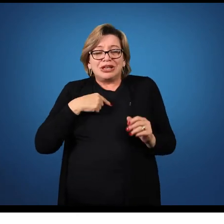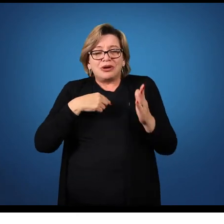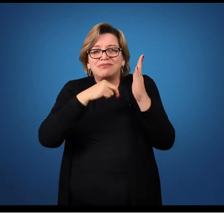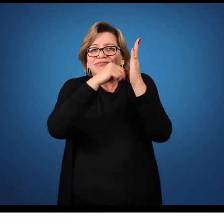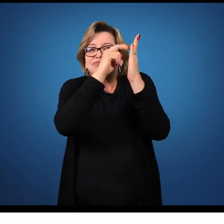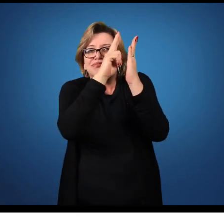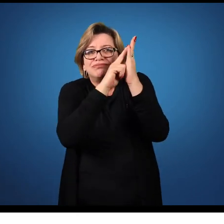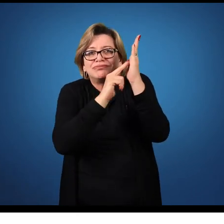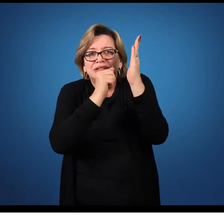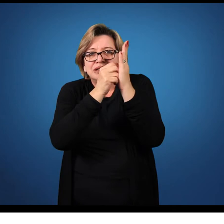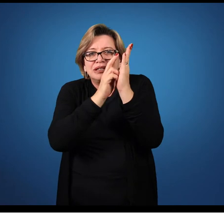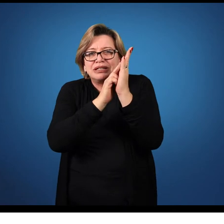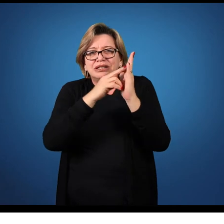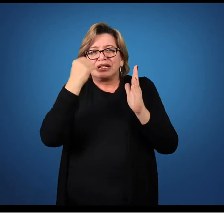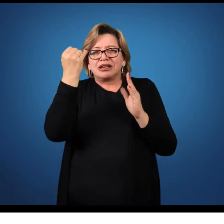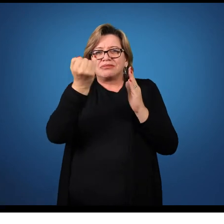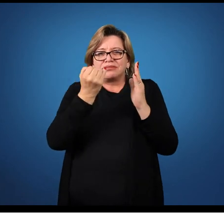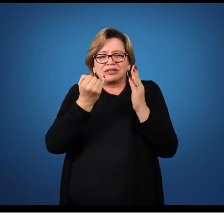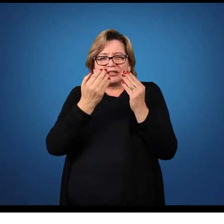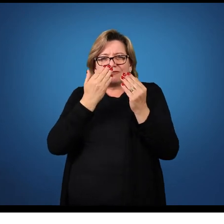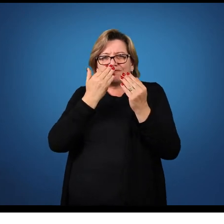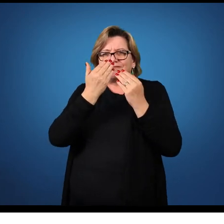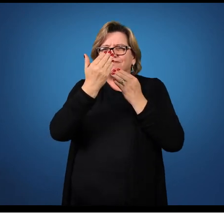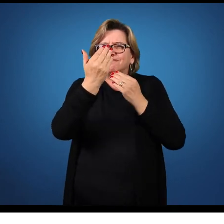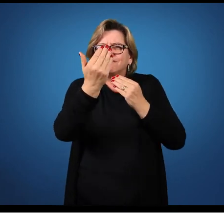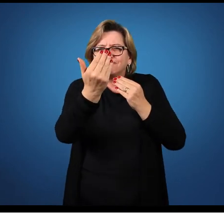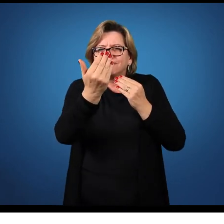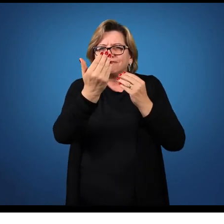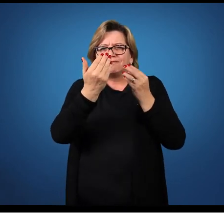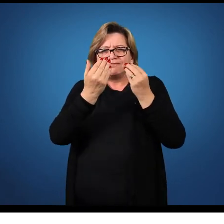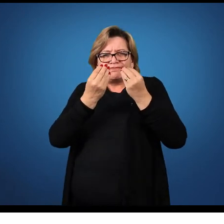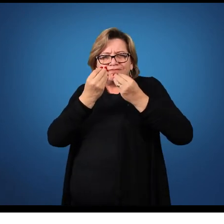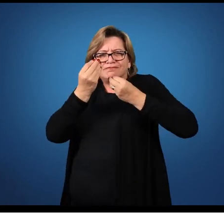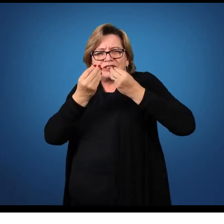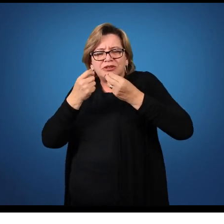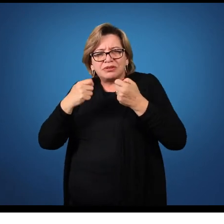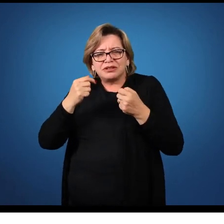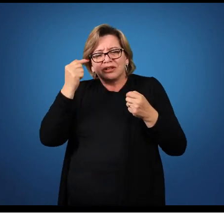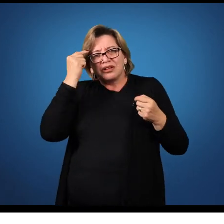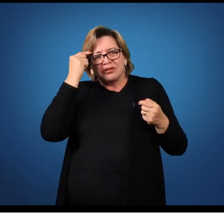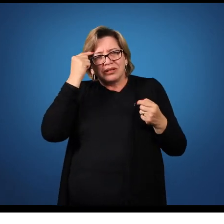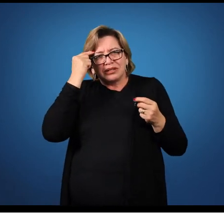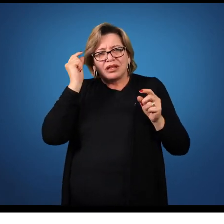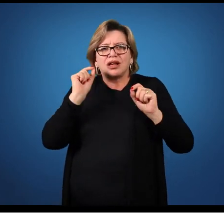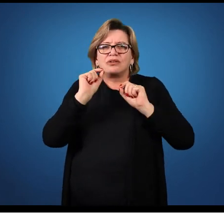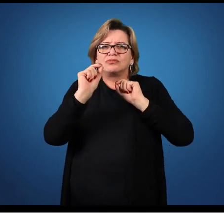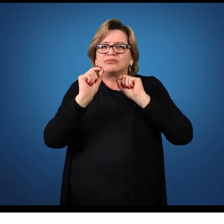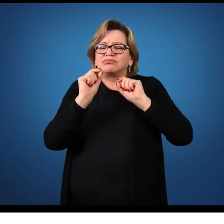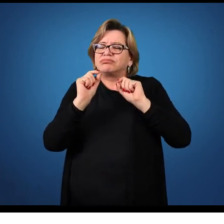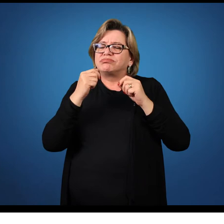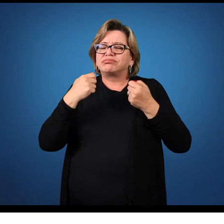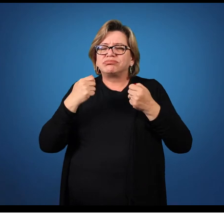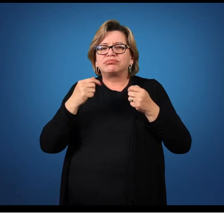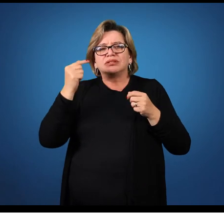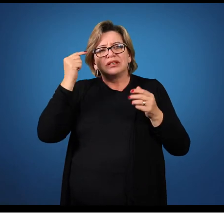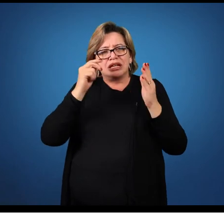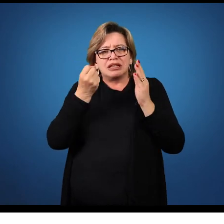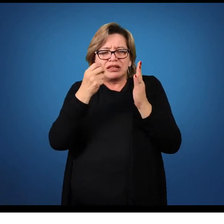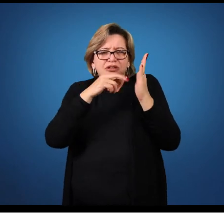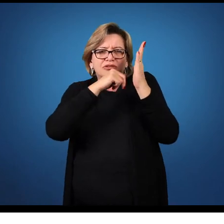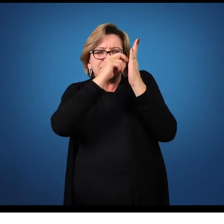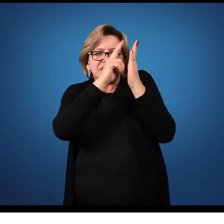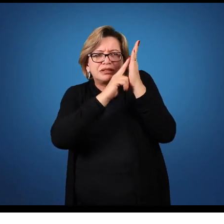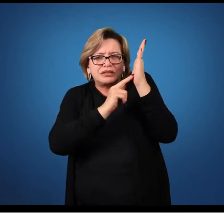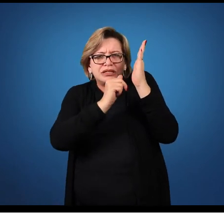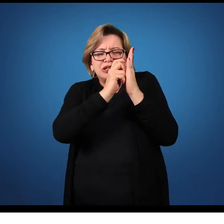afastamento e distanciamento é ainda maior. Porque eu preciso pensar, além da obra, eu preciso pensar no